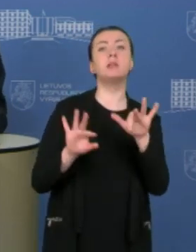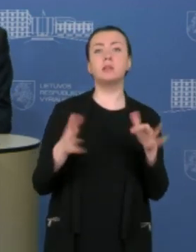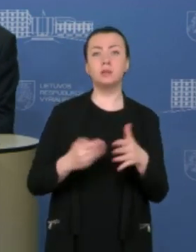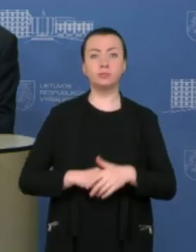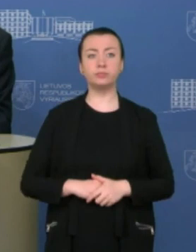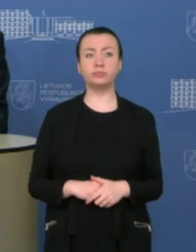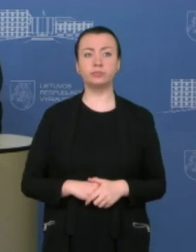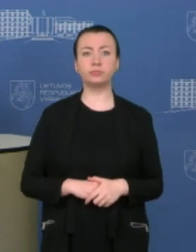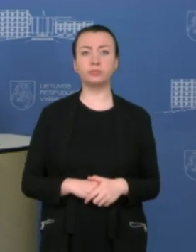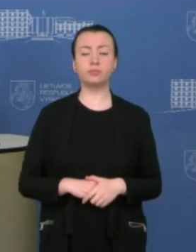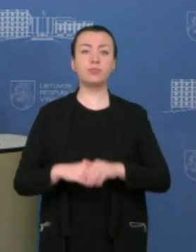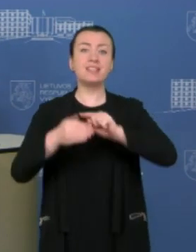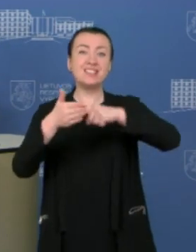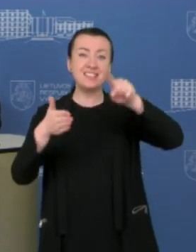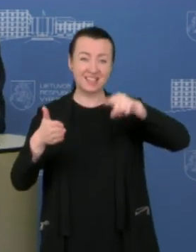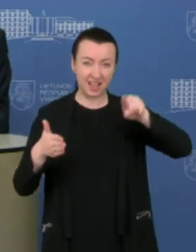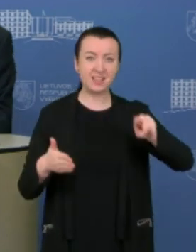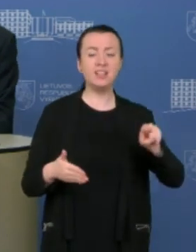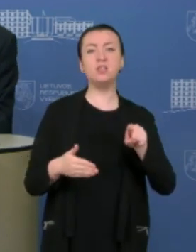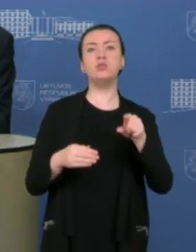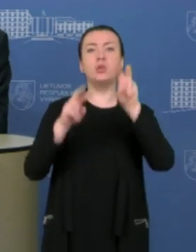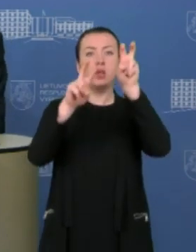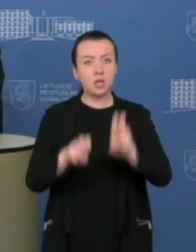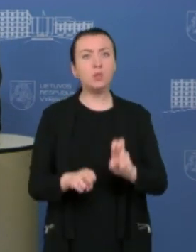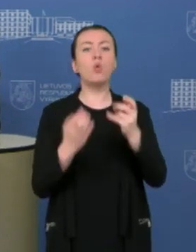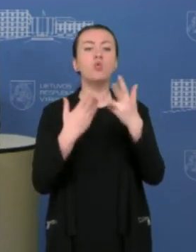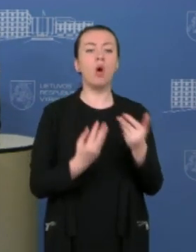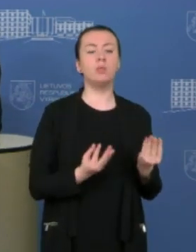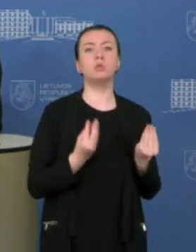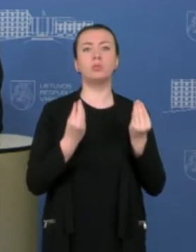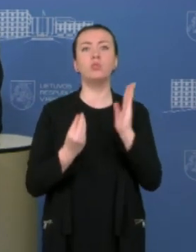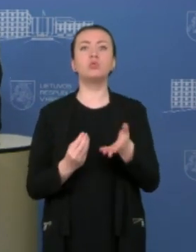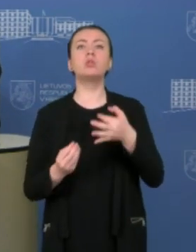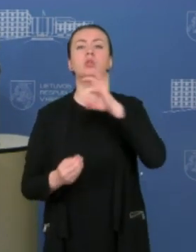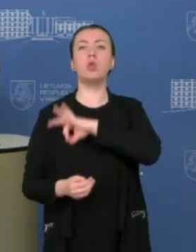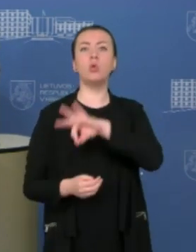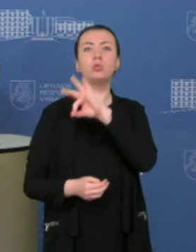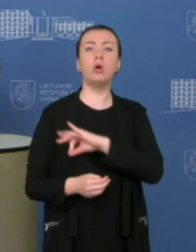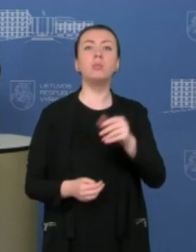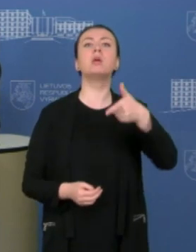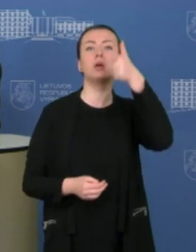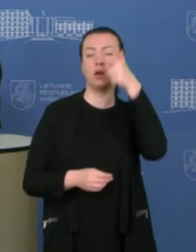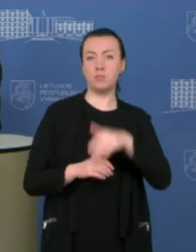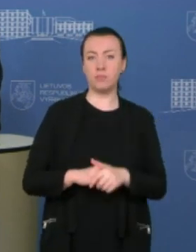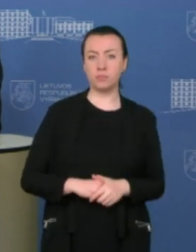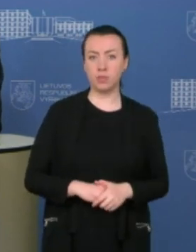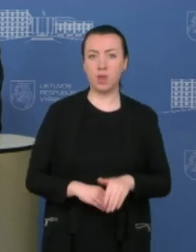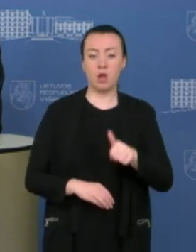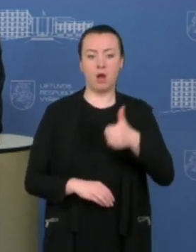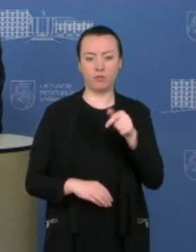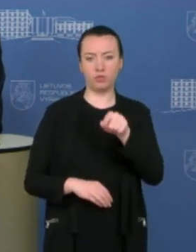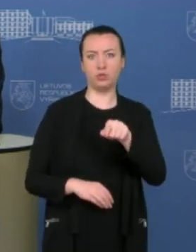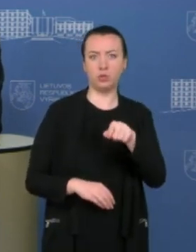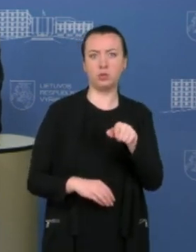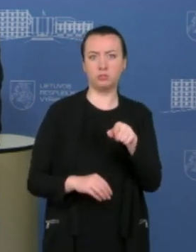Tai statistinio tyrimo metu surinkti duomenis bus naudojami išskirtinai. Tik tai šios